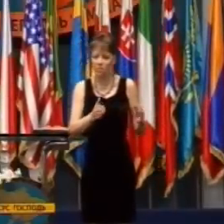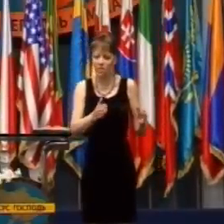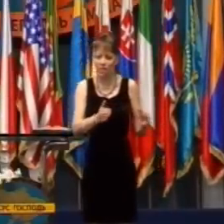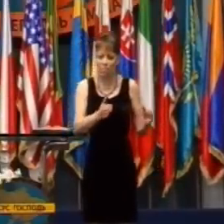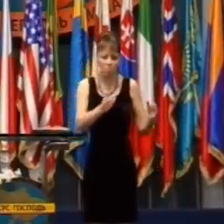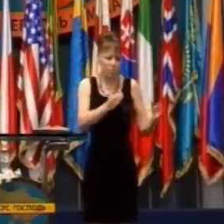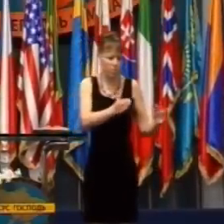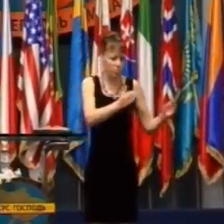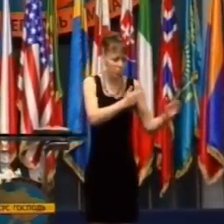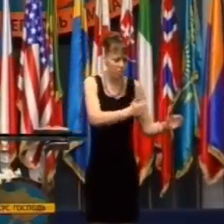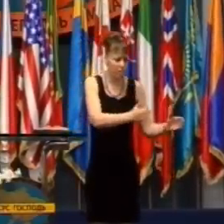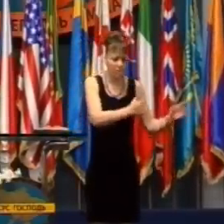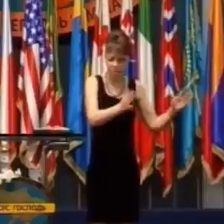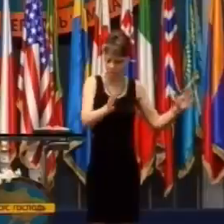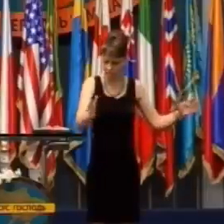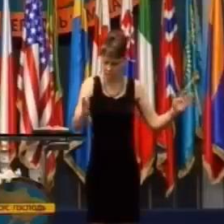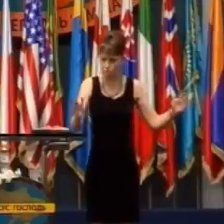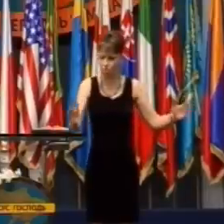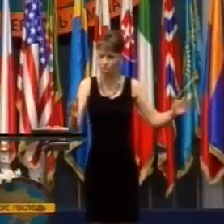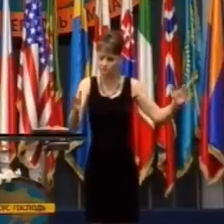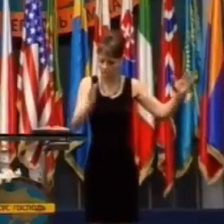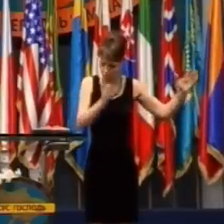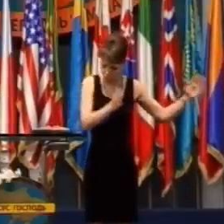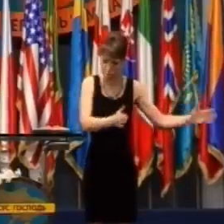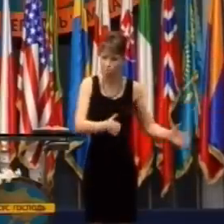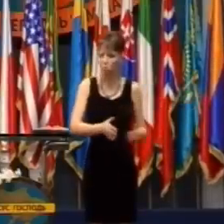že bola takmer kilometr od domu.